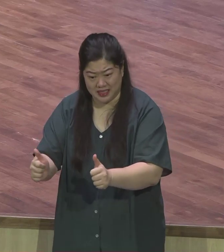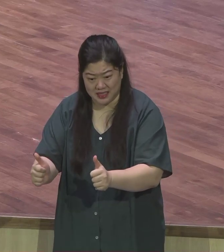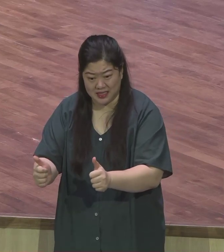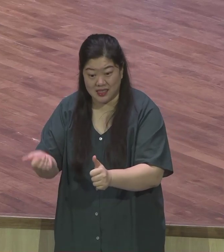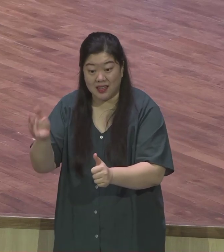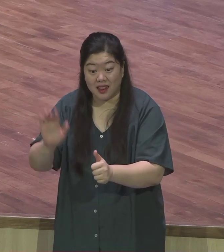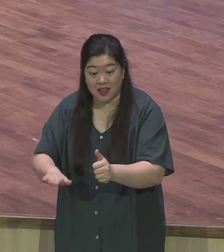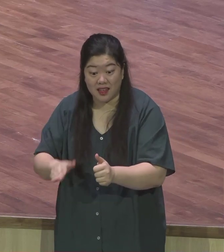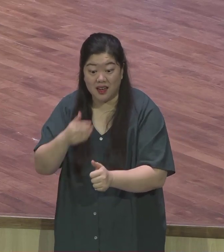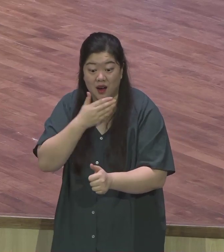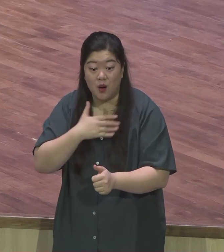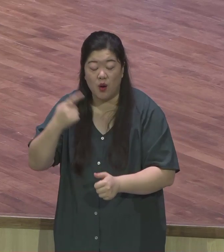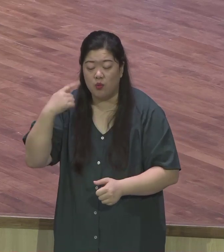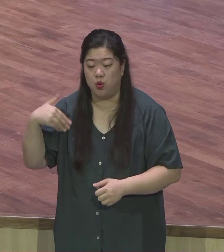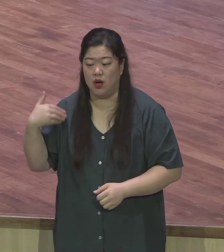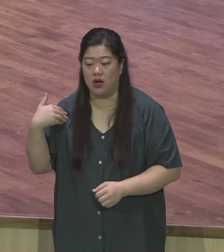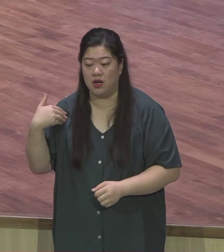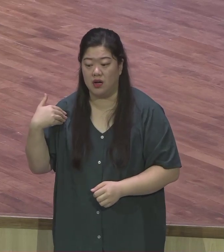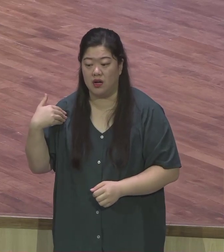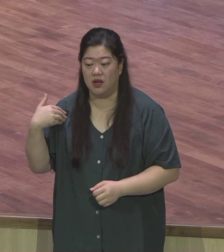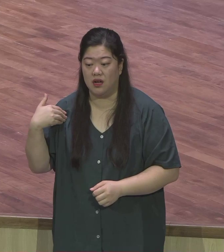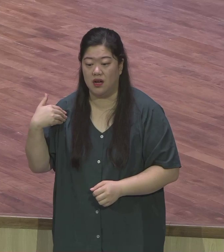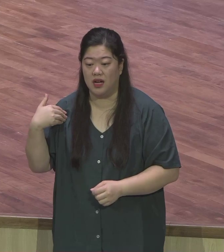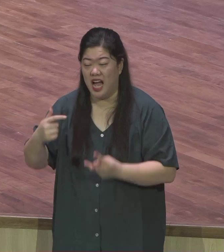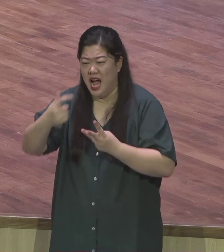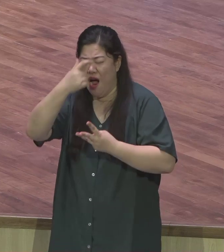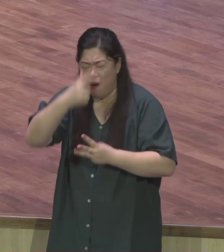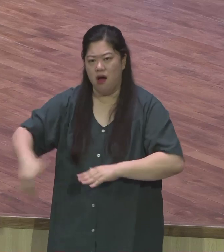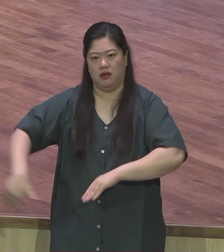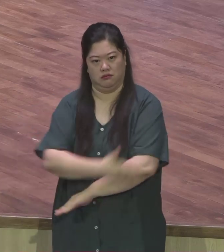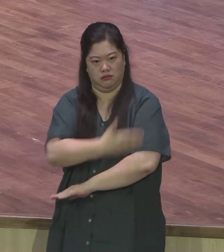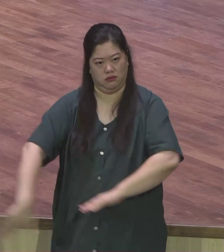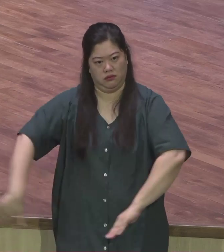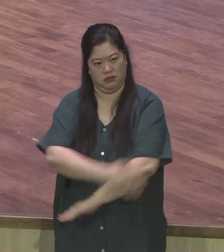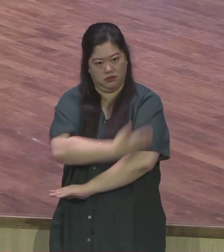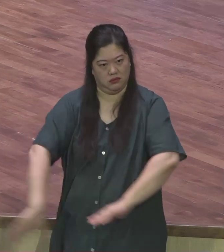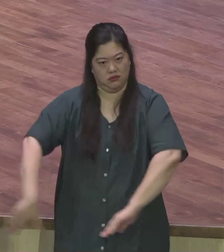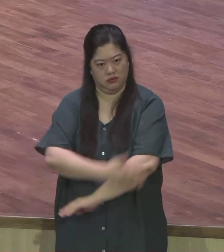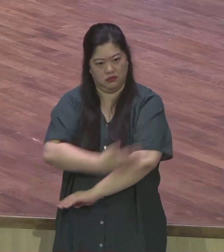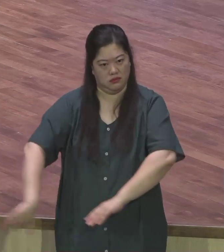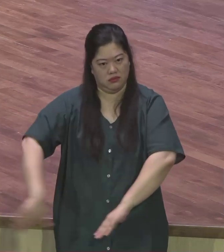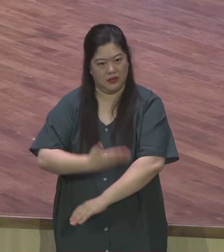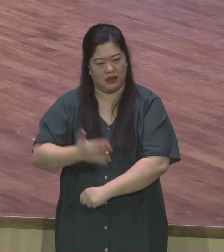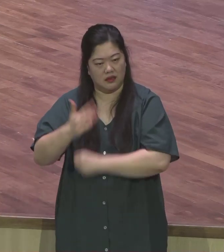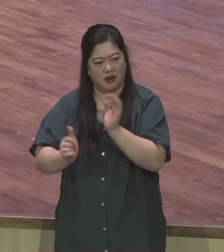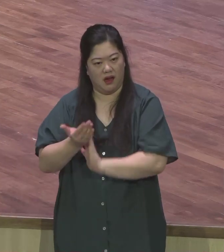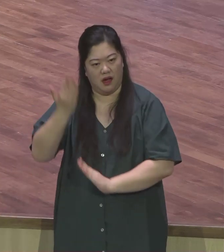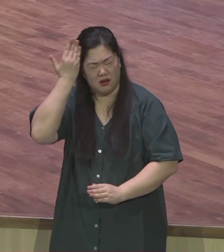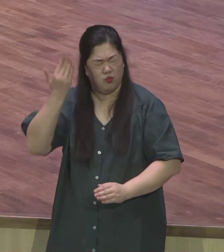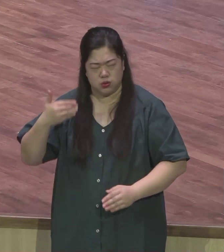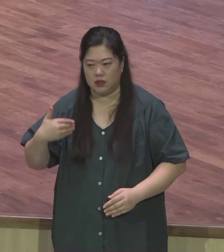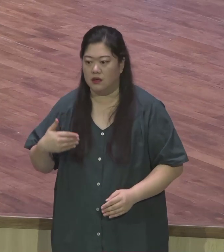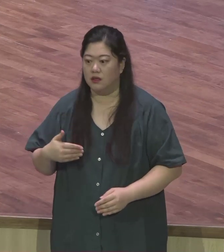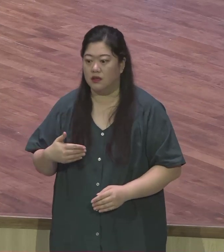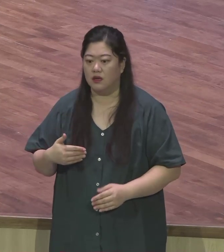확신이 없습니다 그러니까 세 부류는 사실은 50호 100번 거죠 별 차이가 없습니다